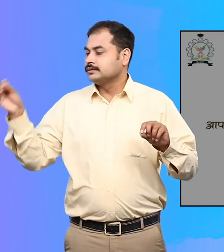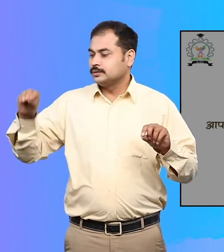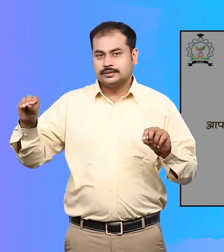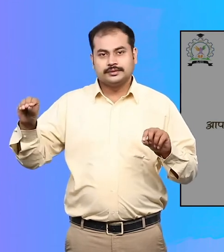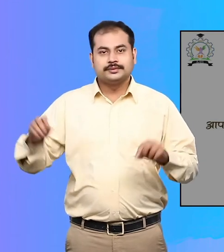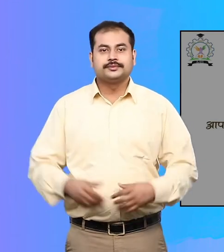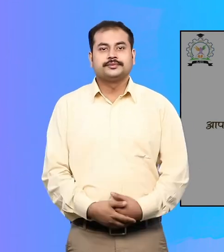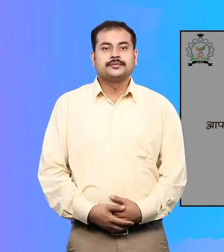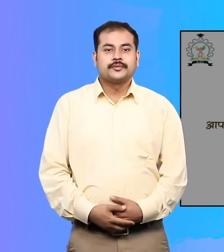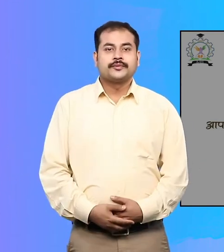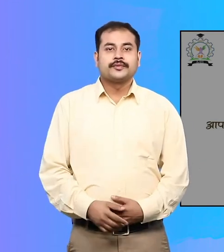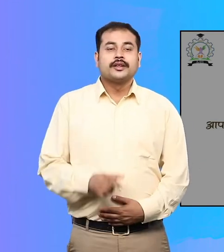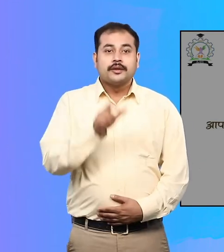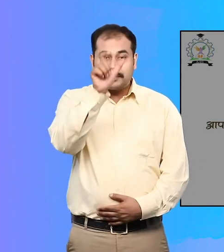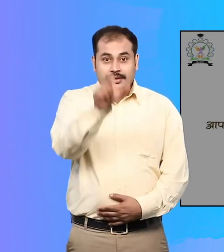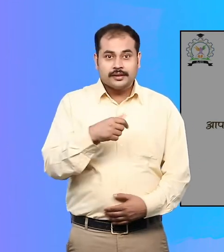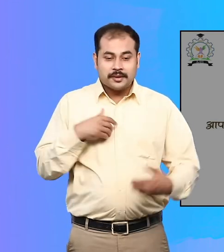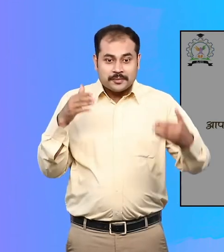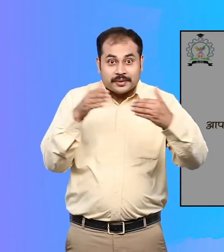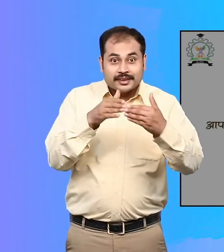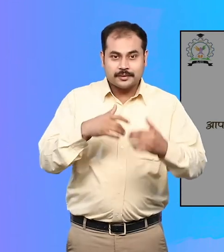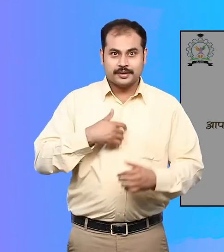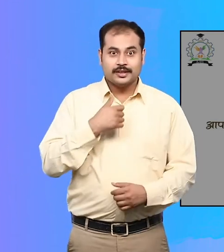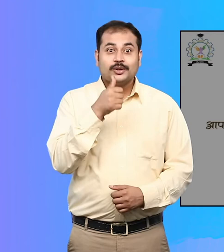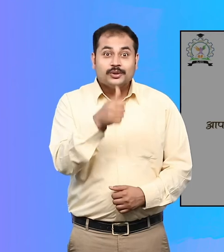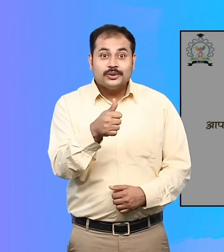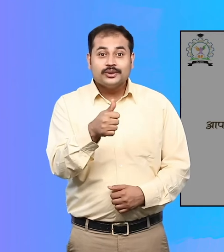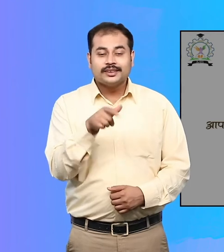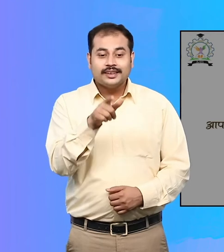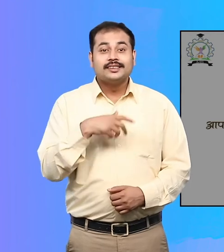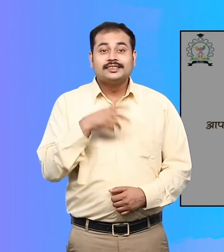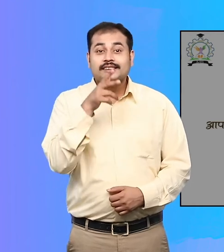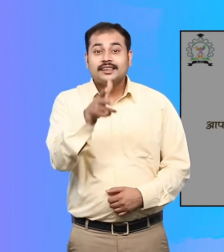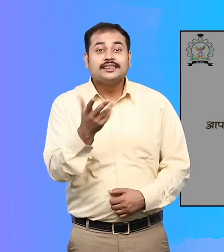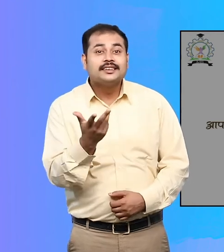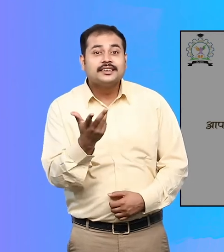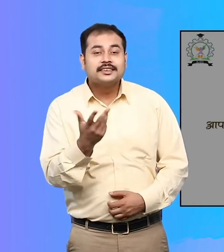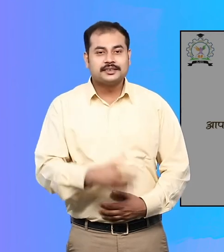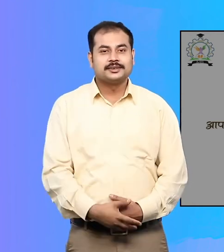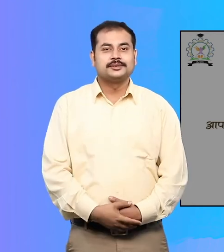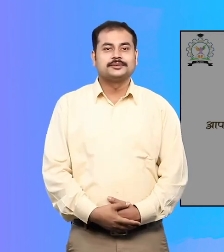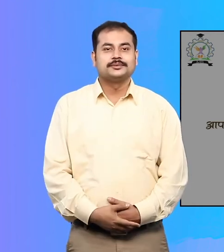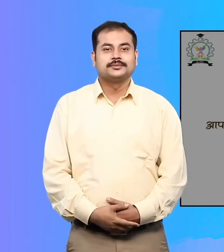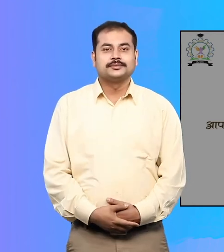हम तब कहते हैं जब हम किसी व्यक्ती को मिलकर अच्छा महसूस करते हैं